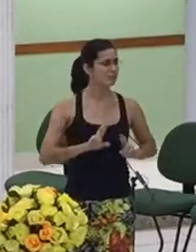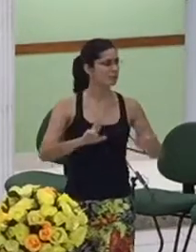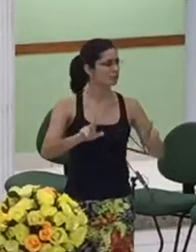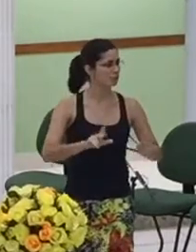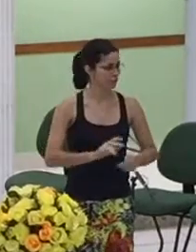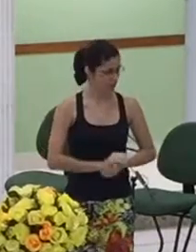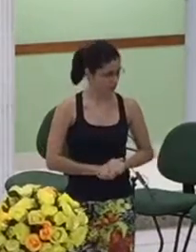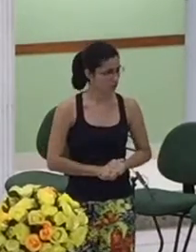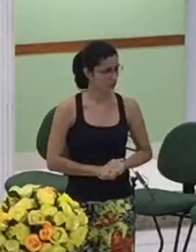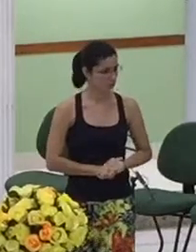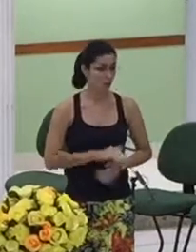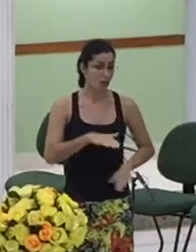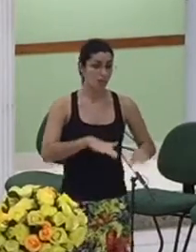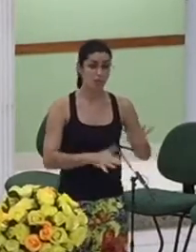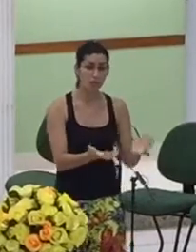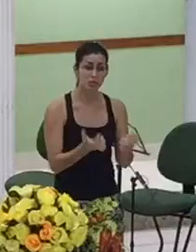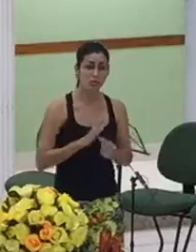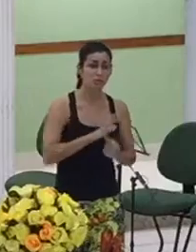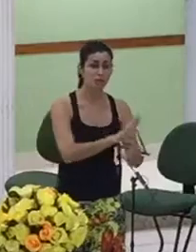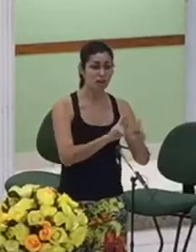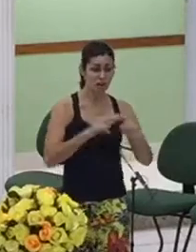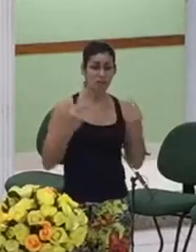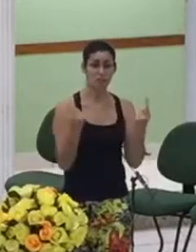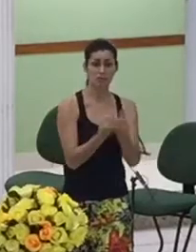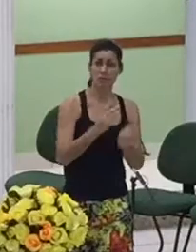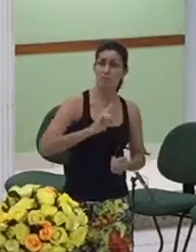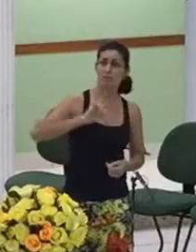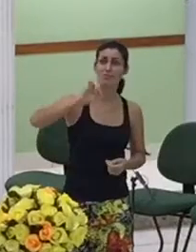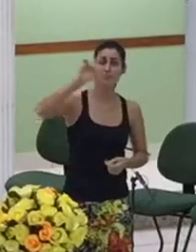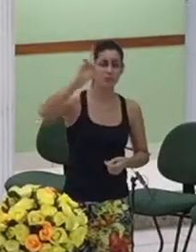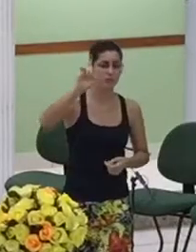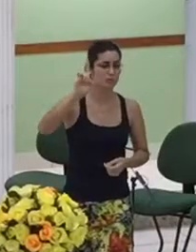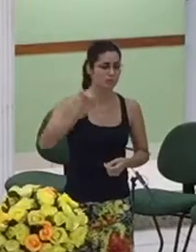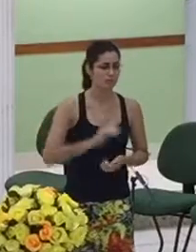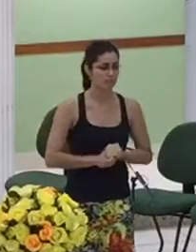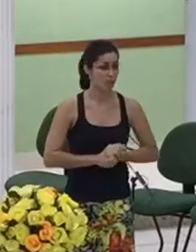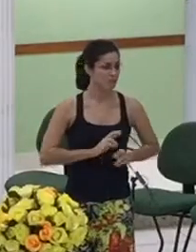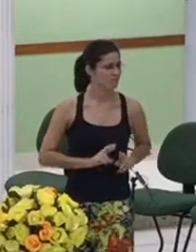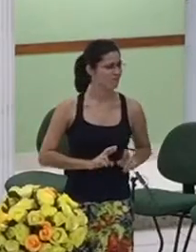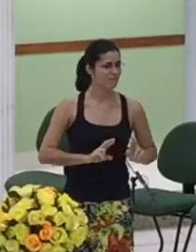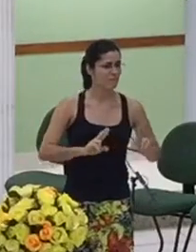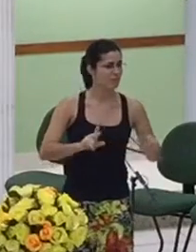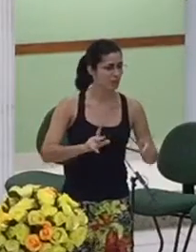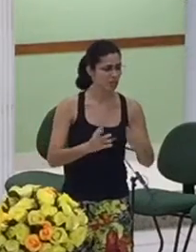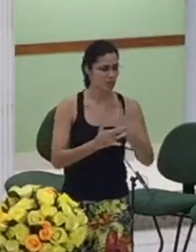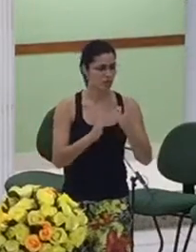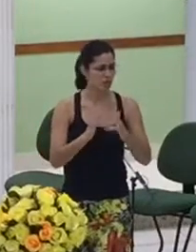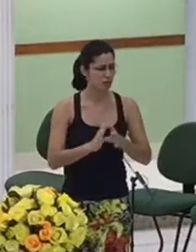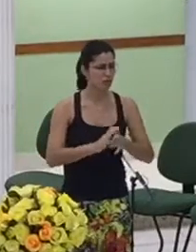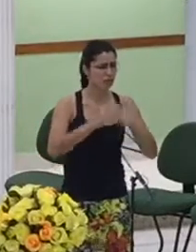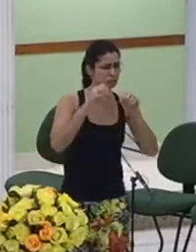que o reino de Deus o reino de Deus anunciado por Jesus ele é diferente